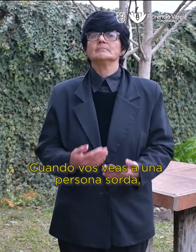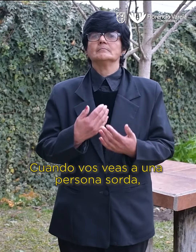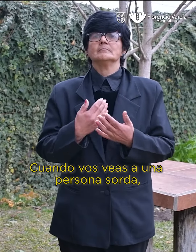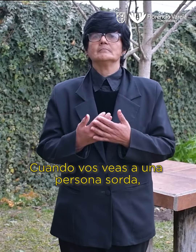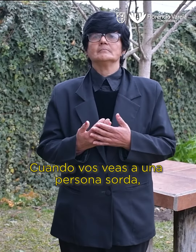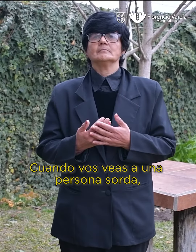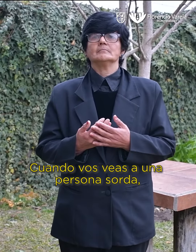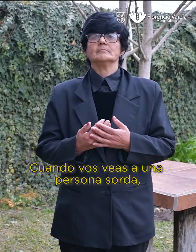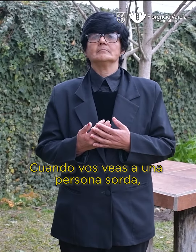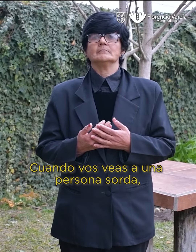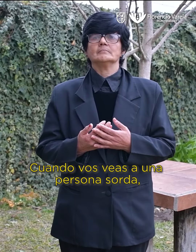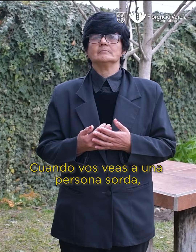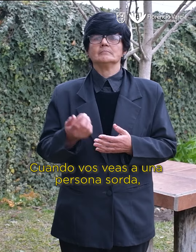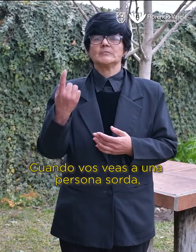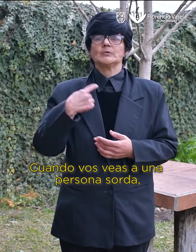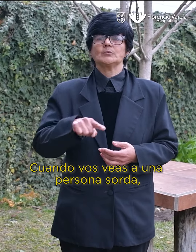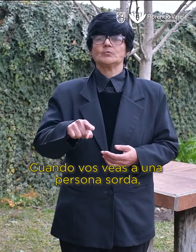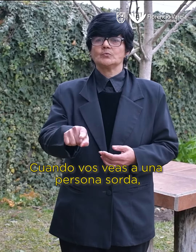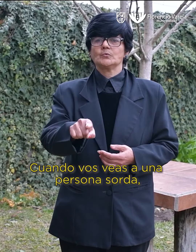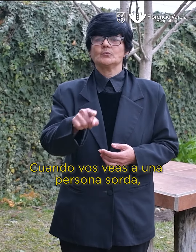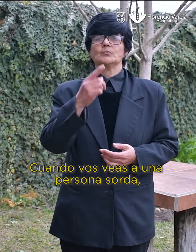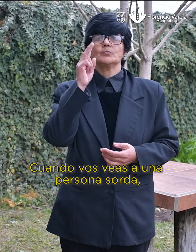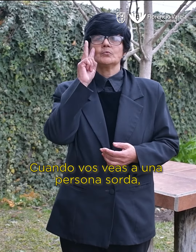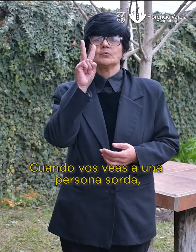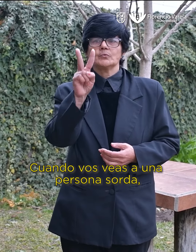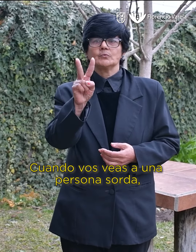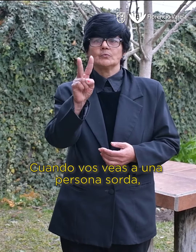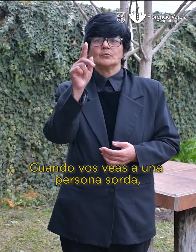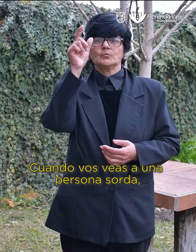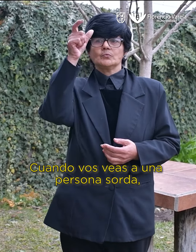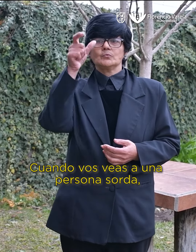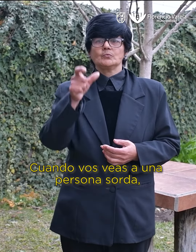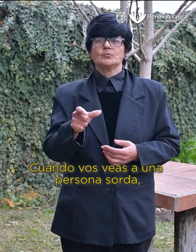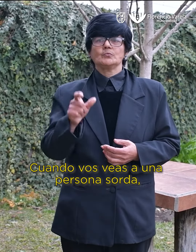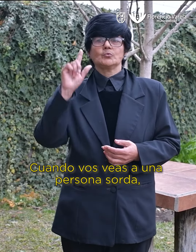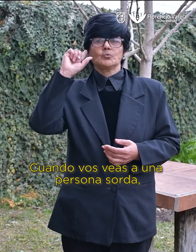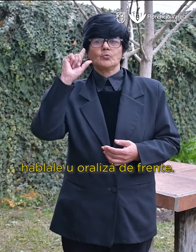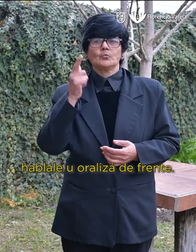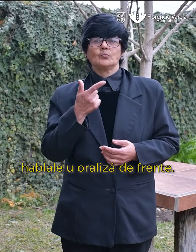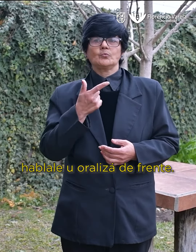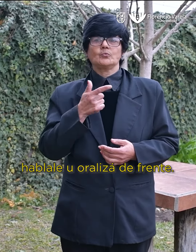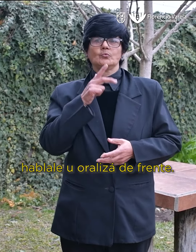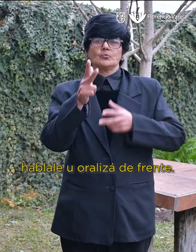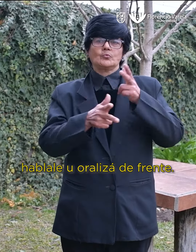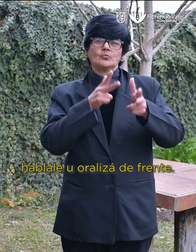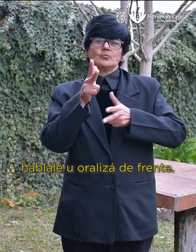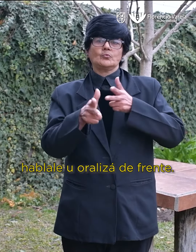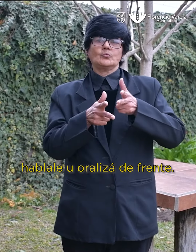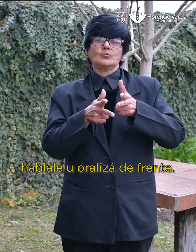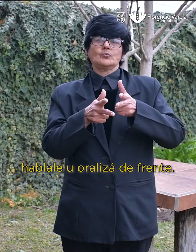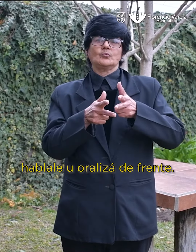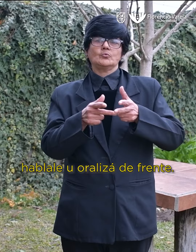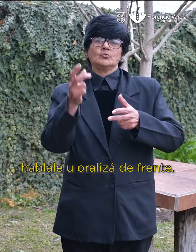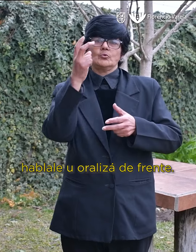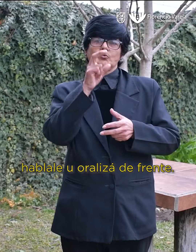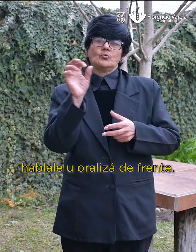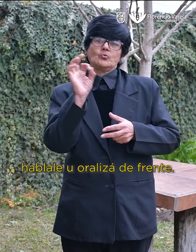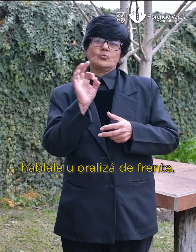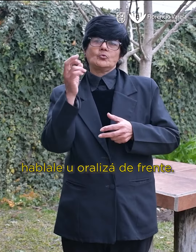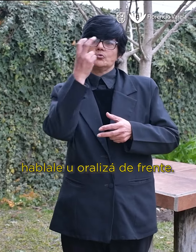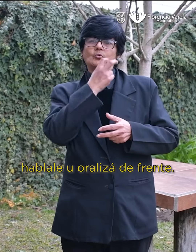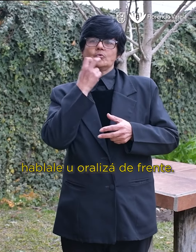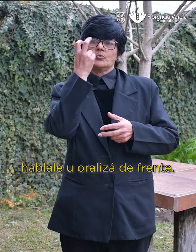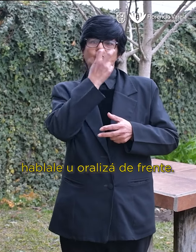Cuando vos veas a una persona sorda, hablale o oraliza